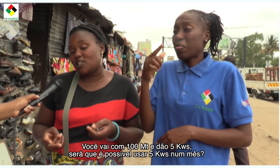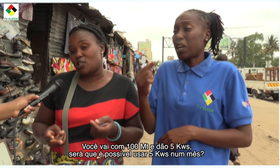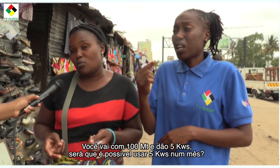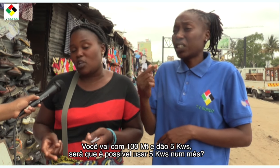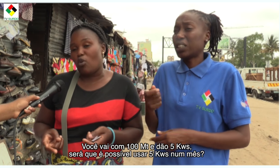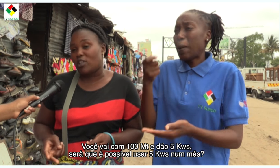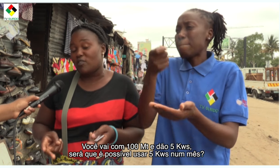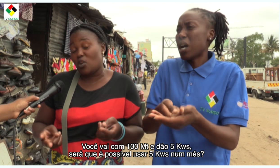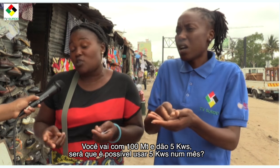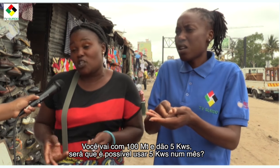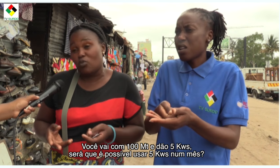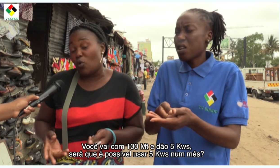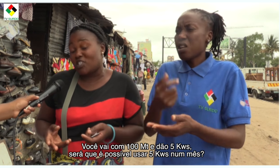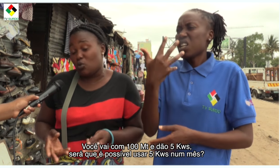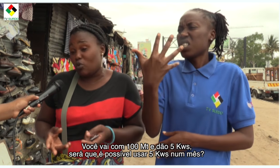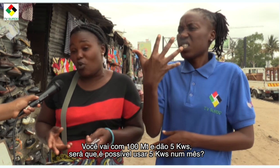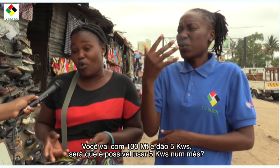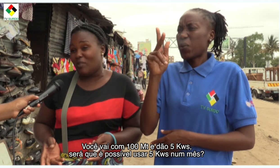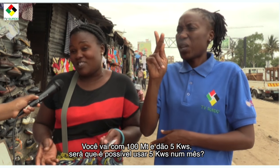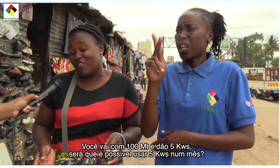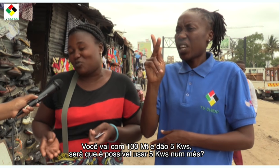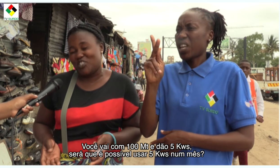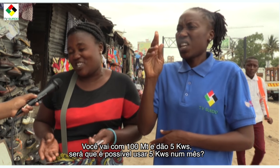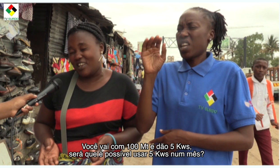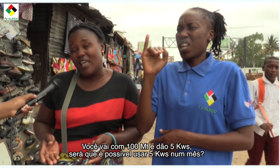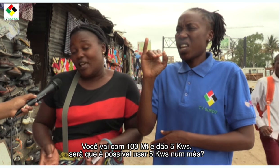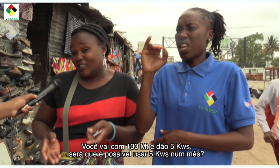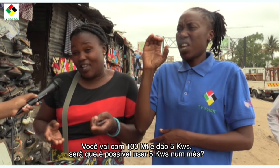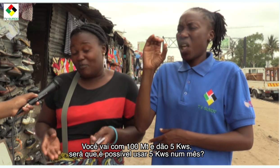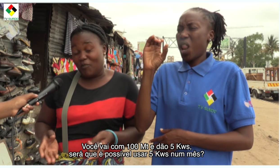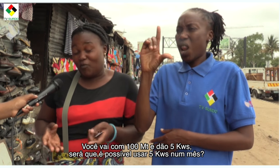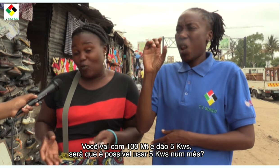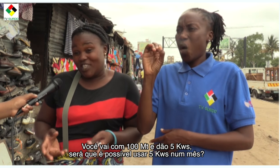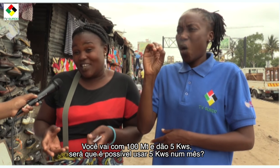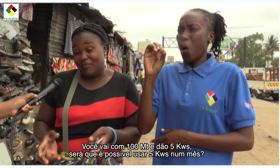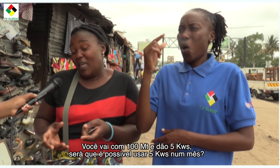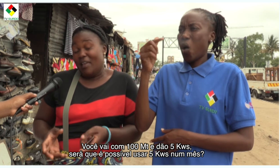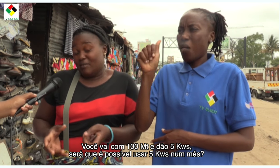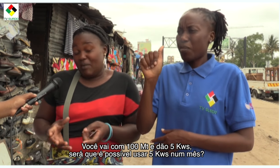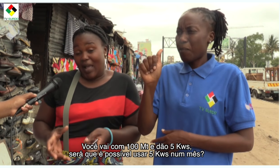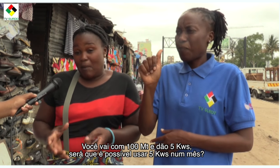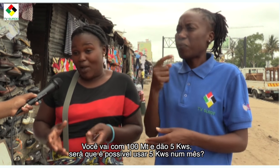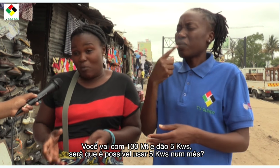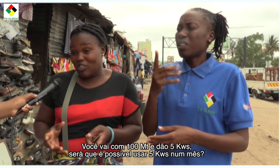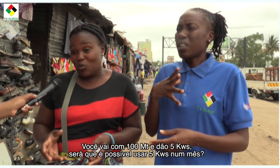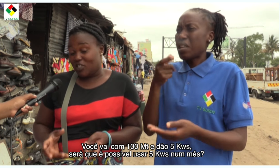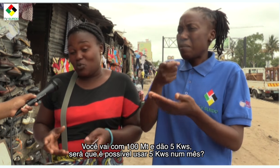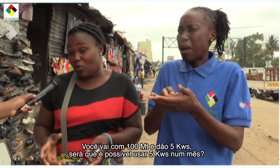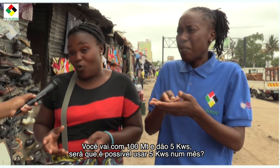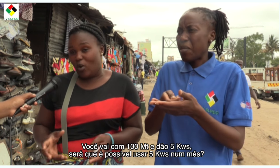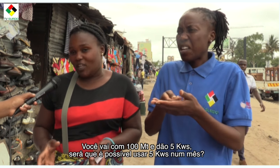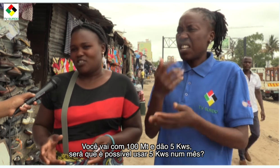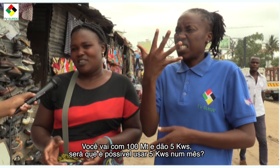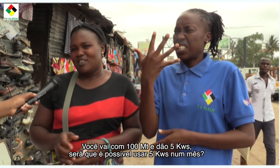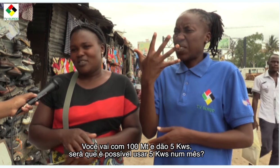vão te dar cinco quilômetros. Você com cinco quilômetros, você vai conseguir acabar o mês com